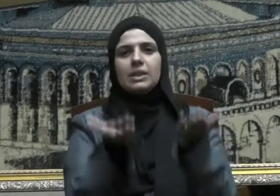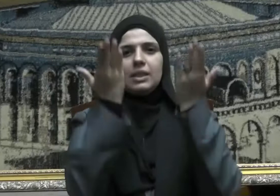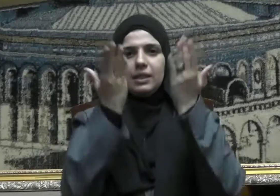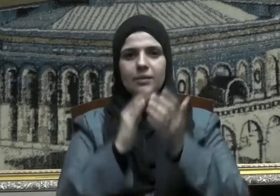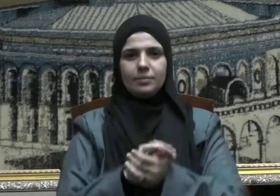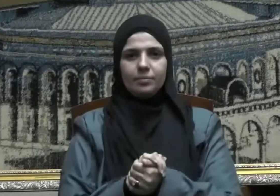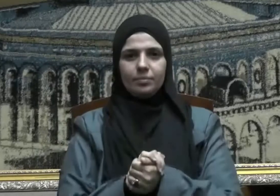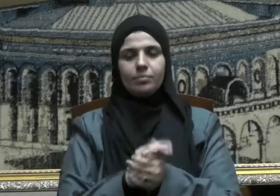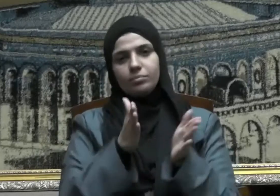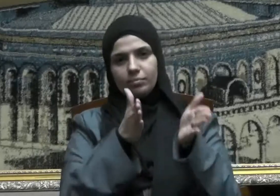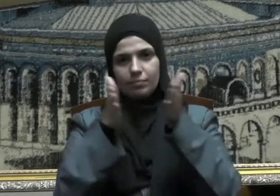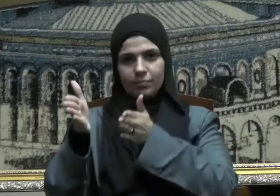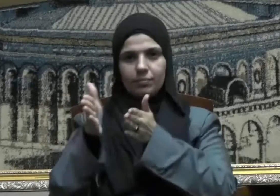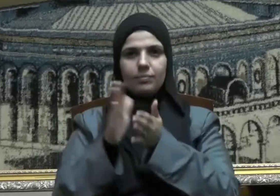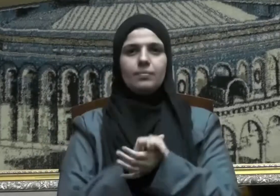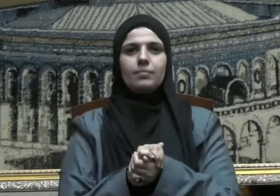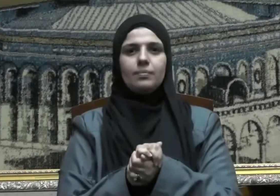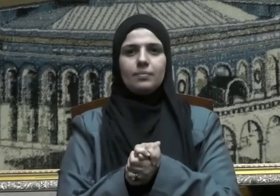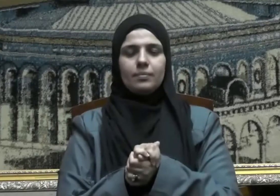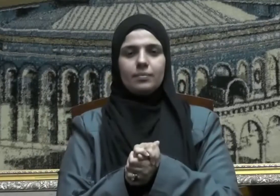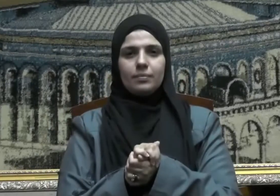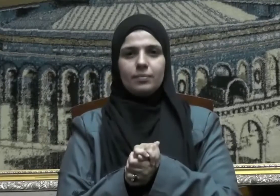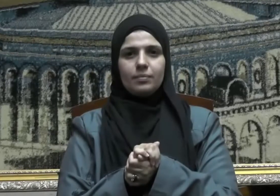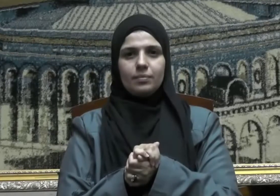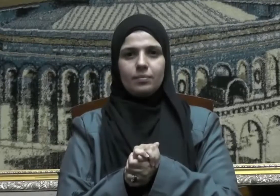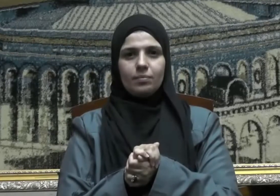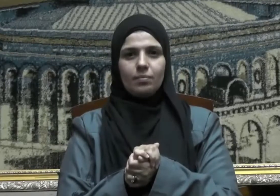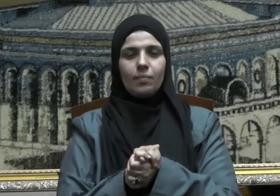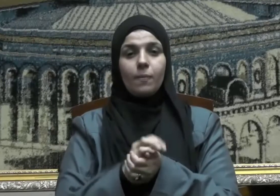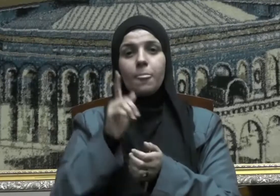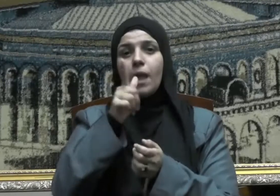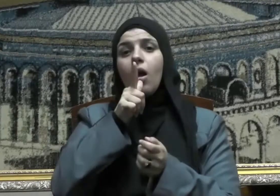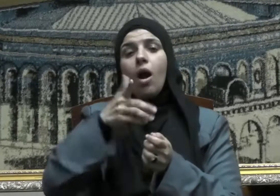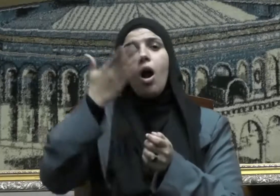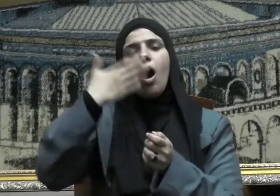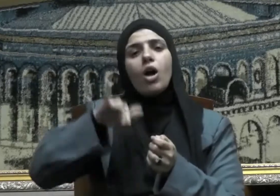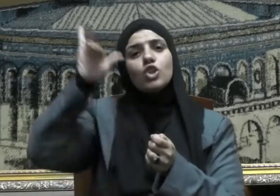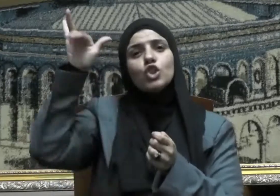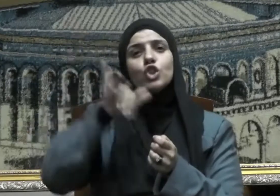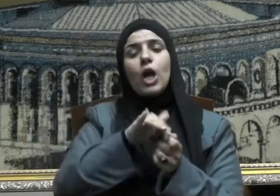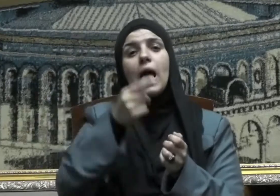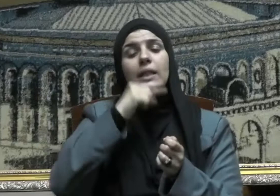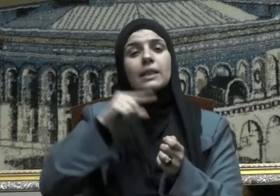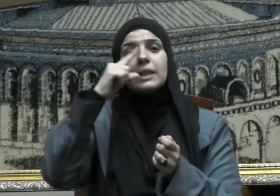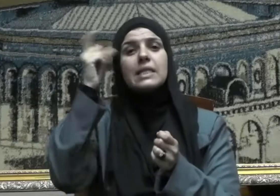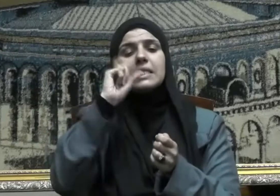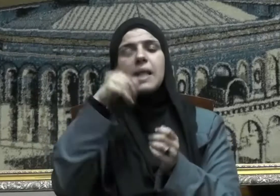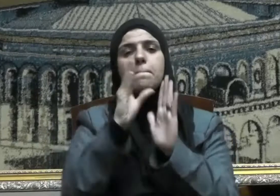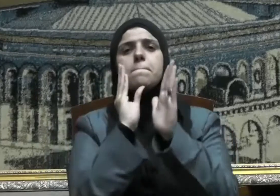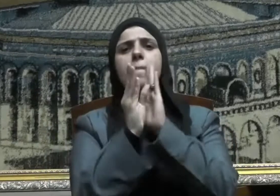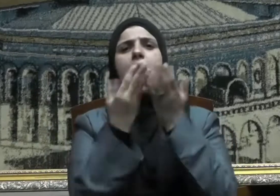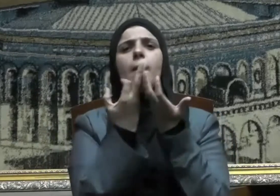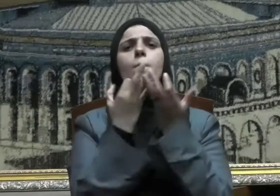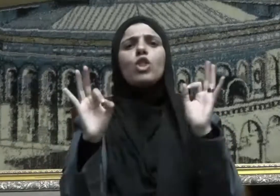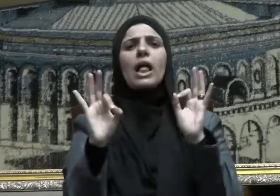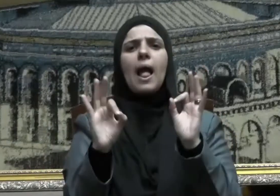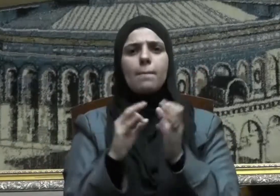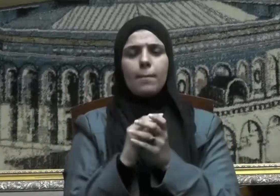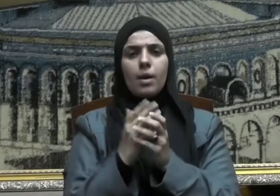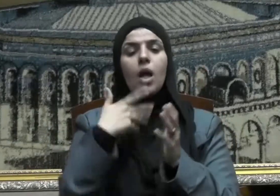الى يوم الدين وبعد فلقد جاء الاسلام بمنهج متكامل